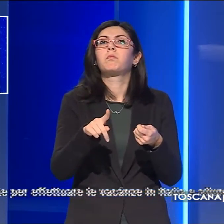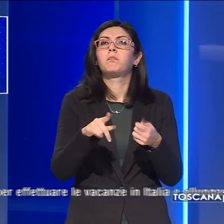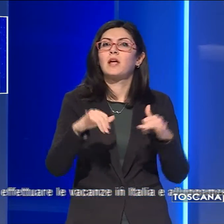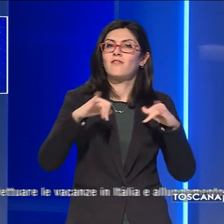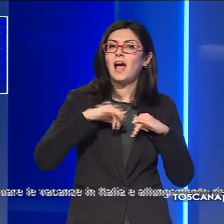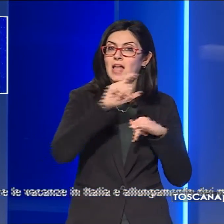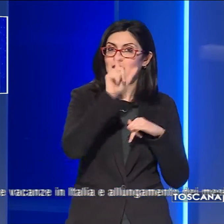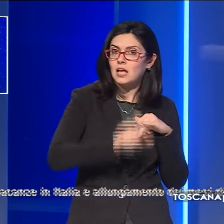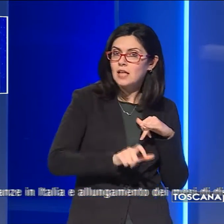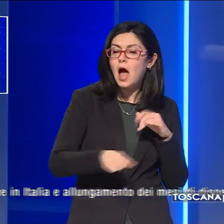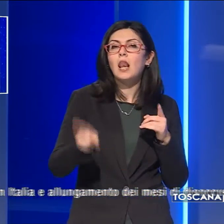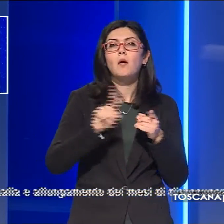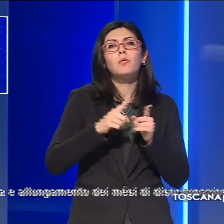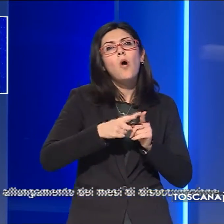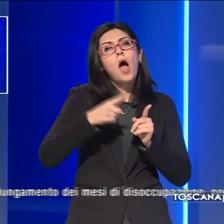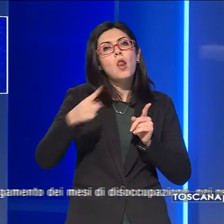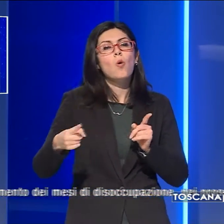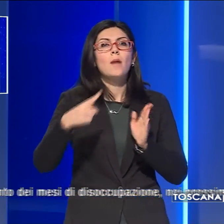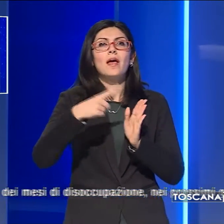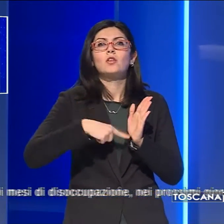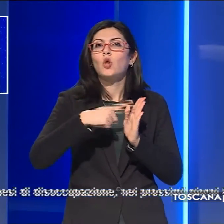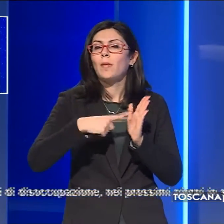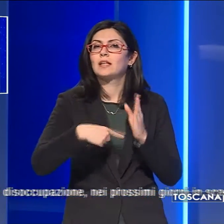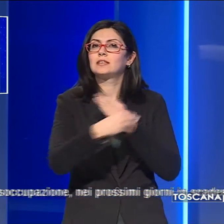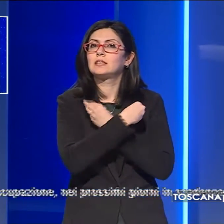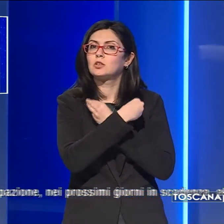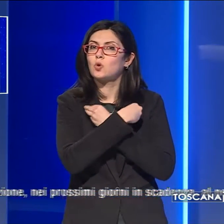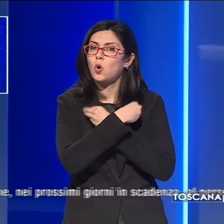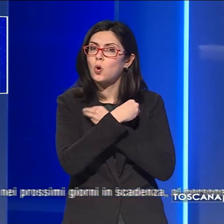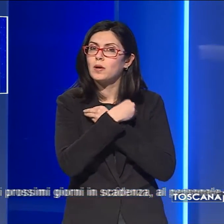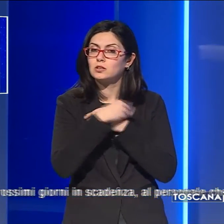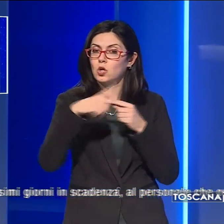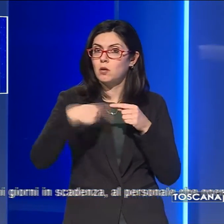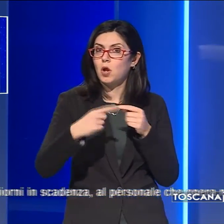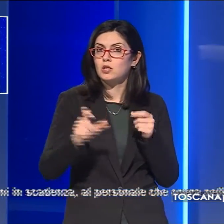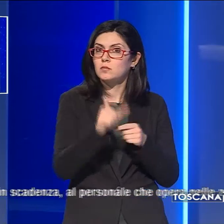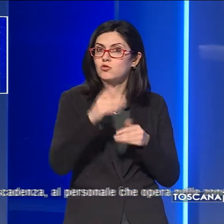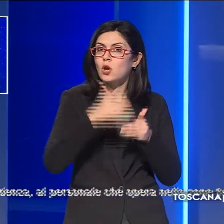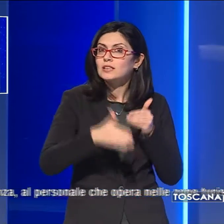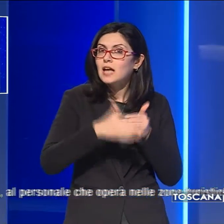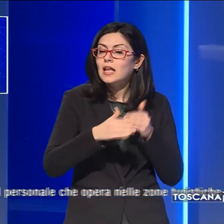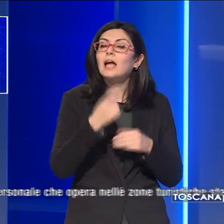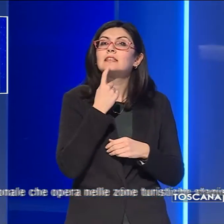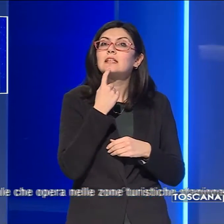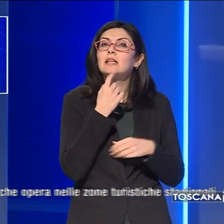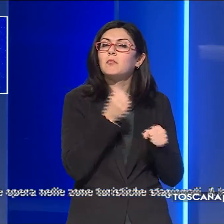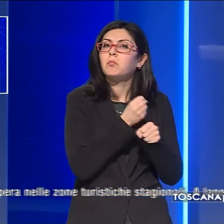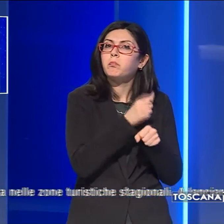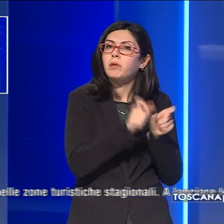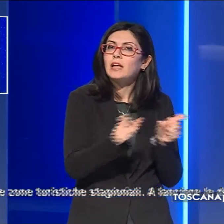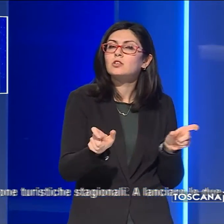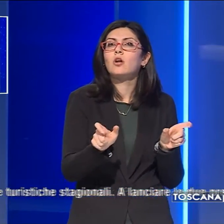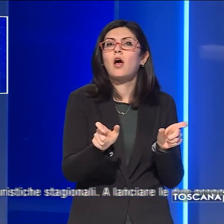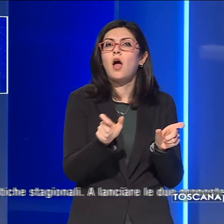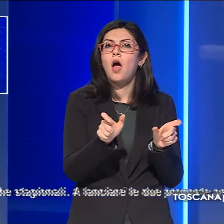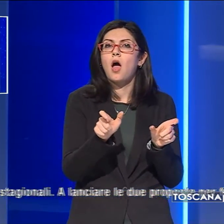vacanze in Italia e allungamento dei mesi di disoccupazione nei prossimi giorni scadenza al personale che opera nelle